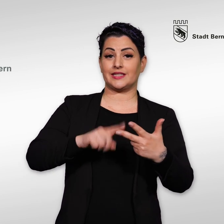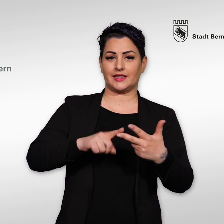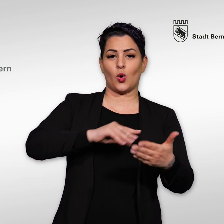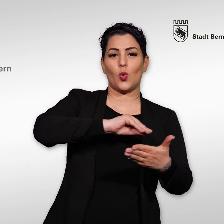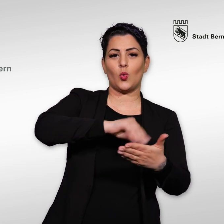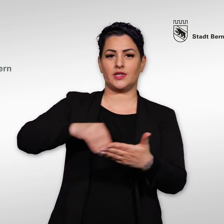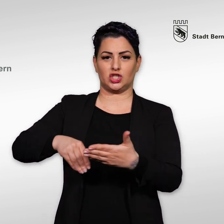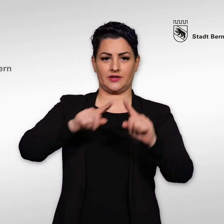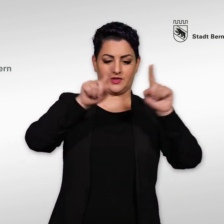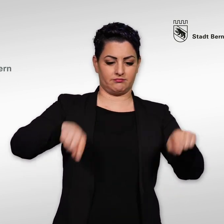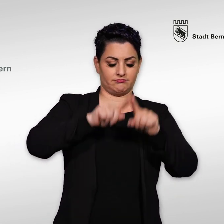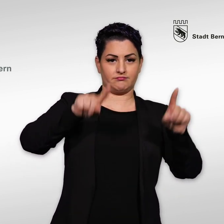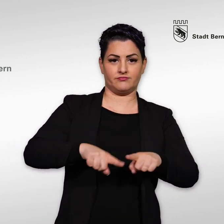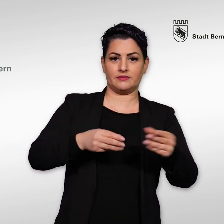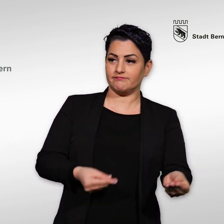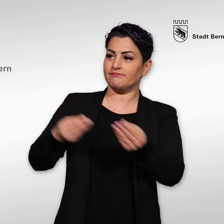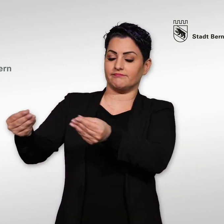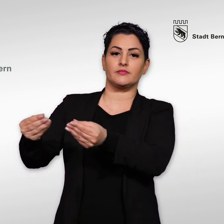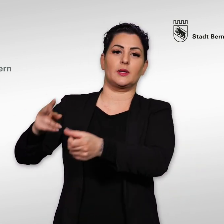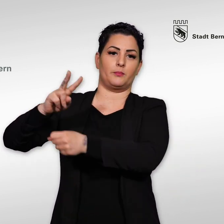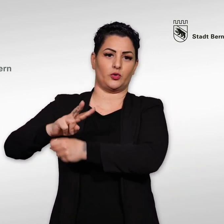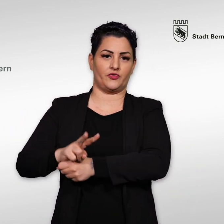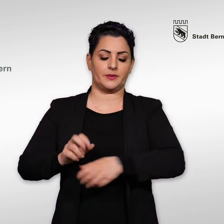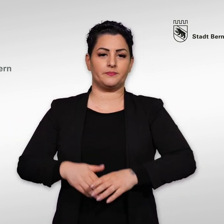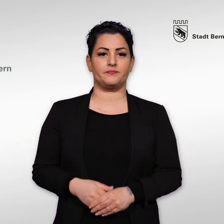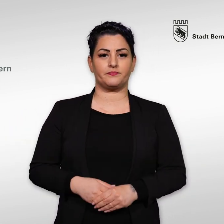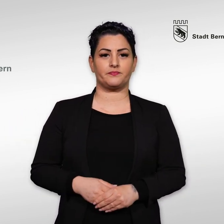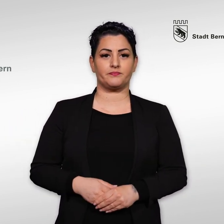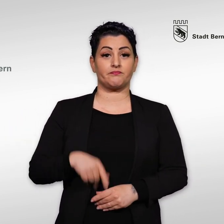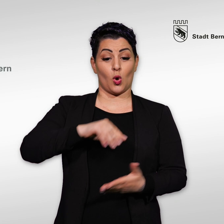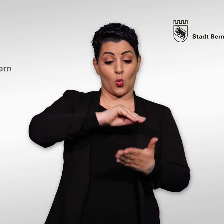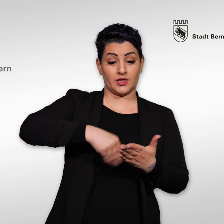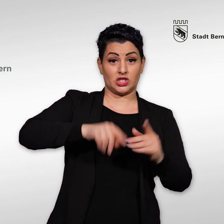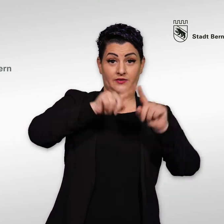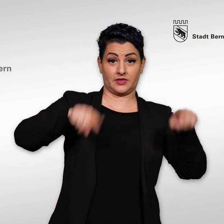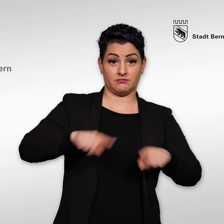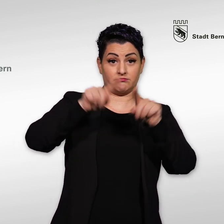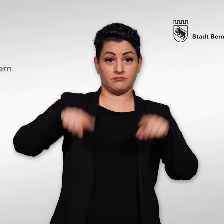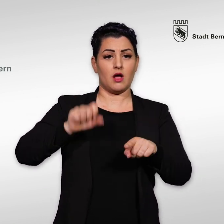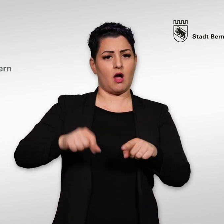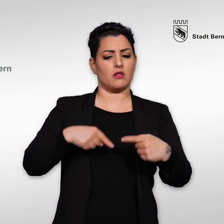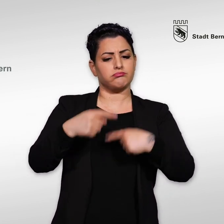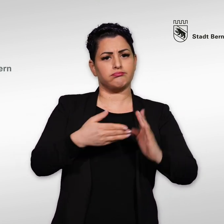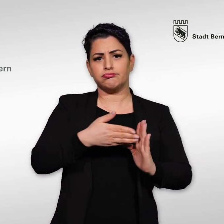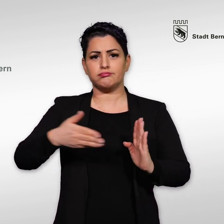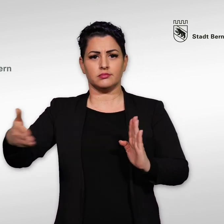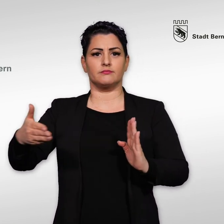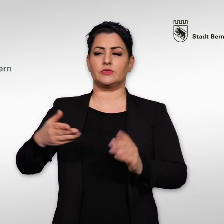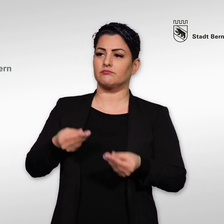Drittens Unterschriften einreichen und prüfen Die Unterschriftenbogen können bei der Stadtkanzlei laufend zur